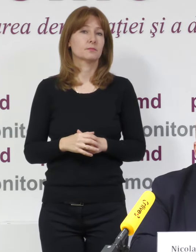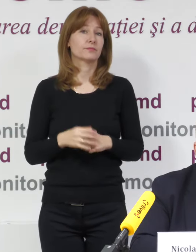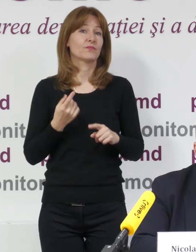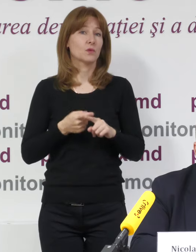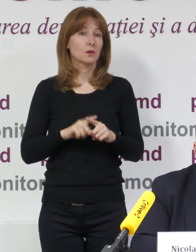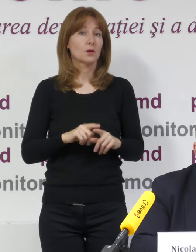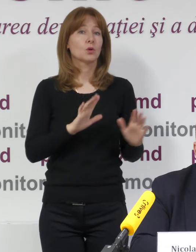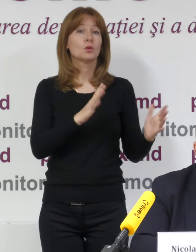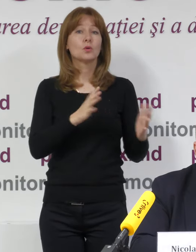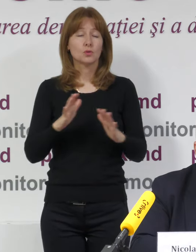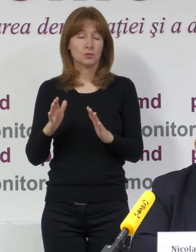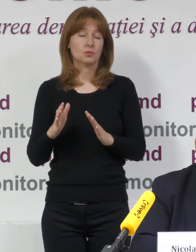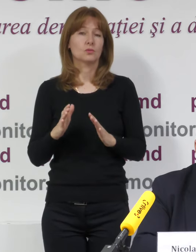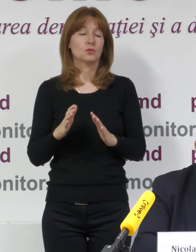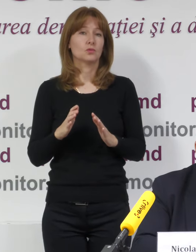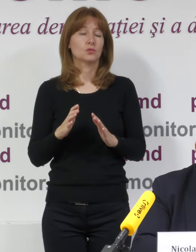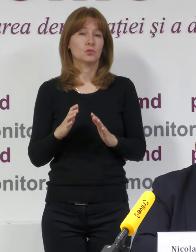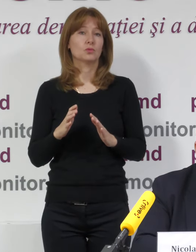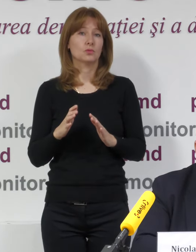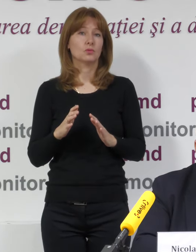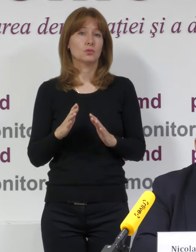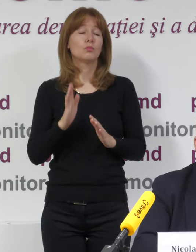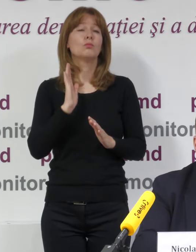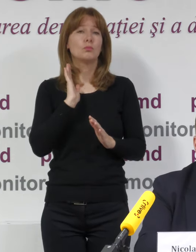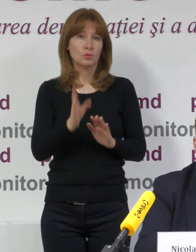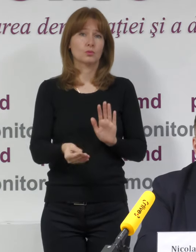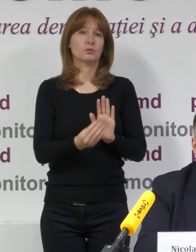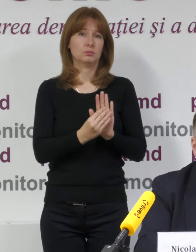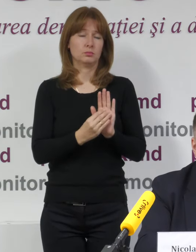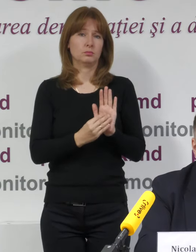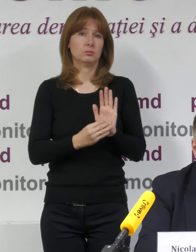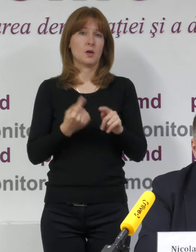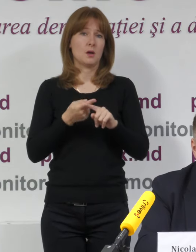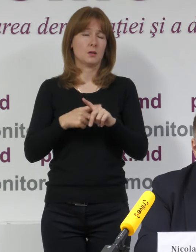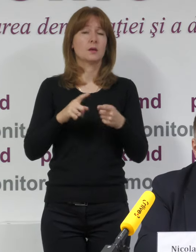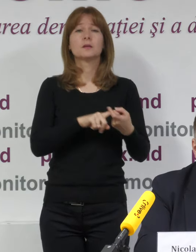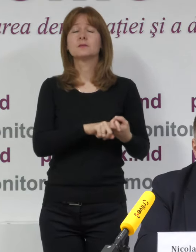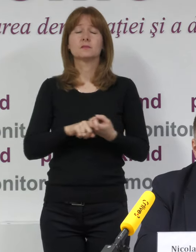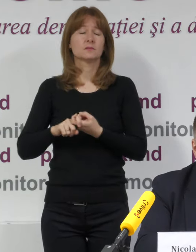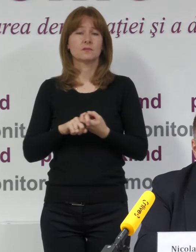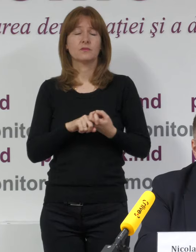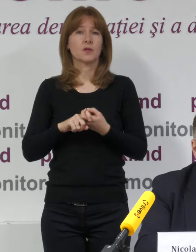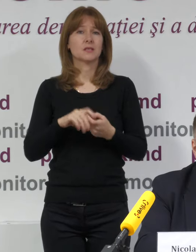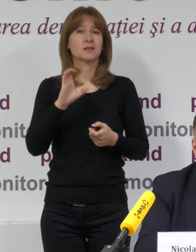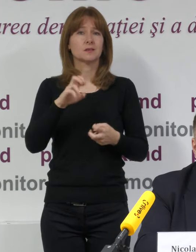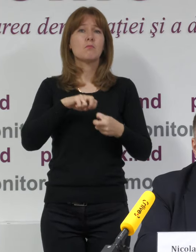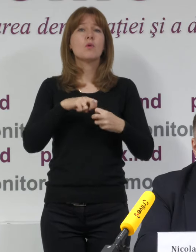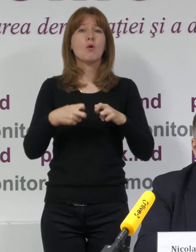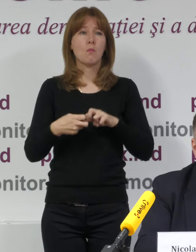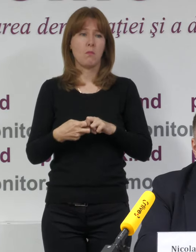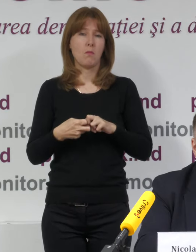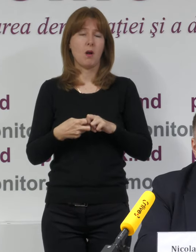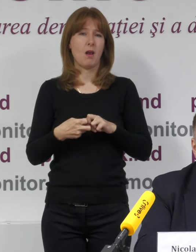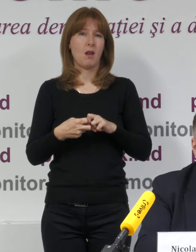aceste cazuri trebuie să menționez după cum o să vedeți și în continuare, toate practic sunt legate de dificultăți